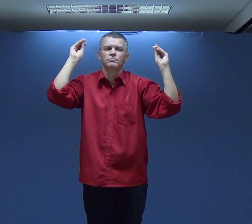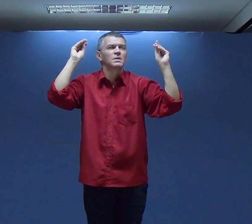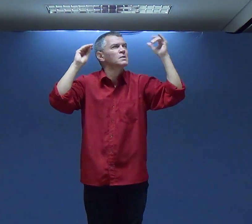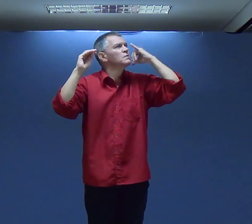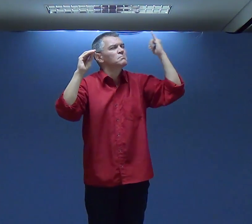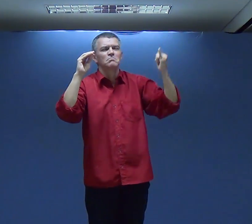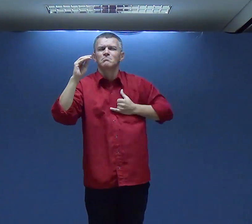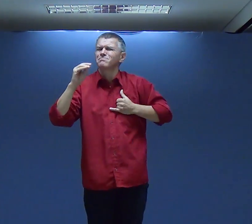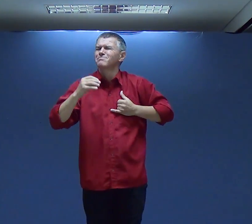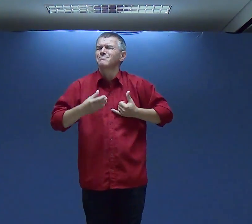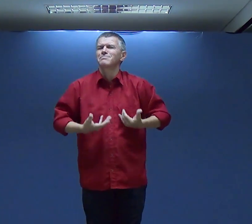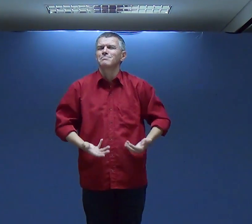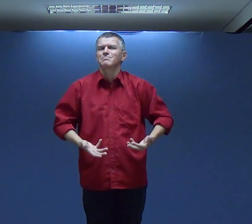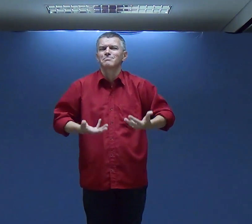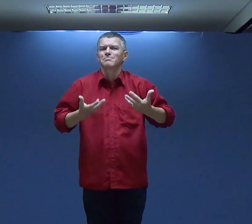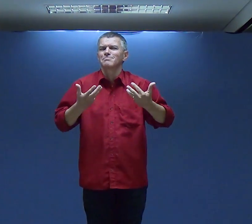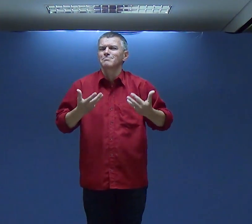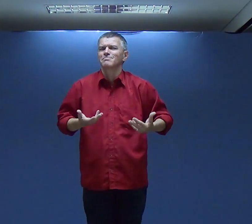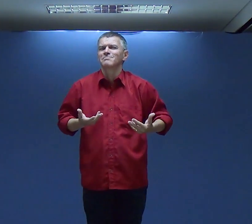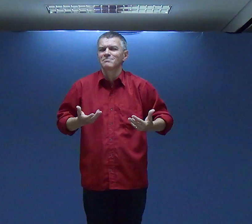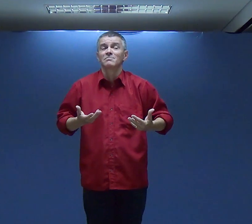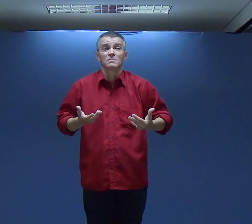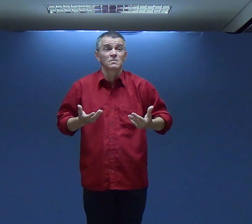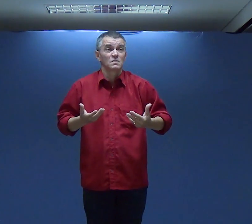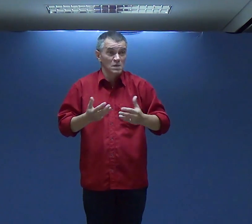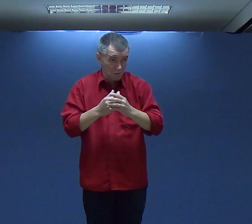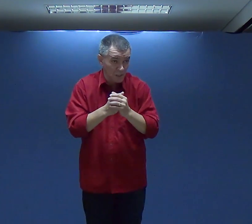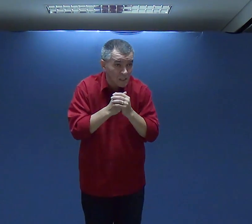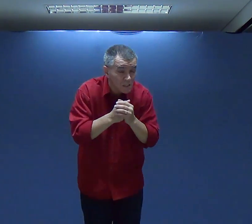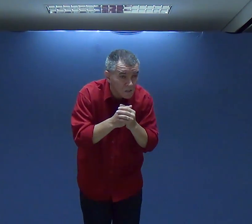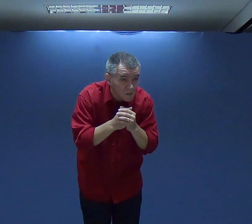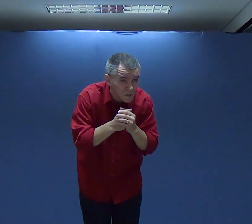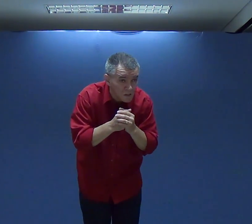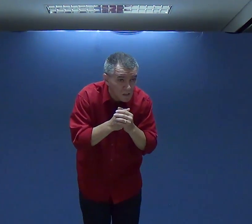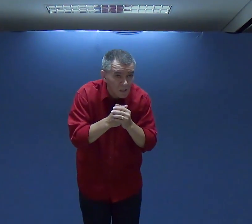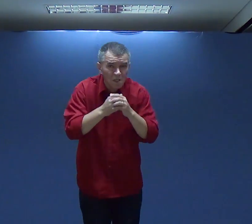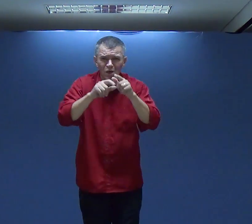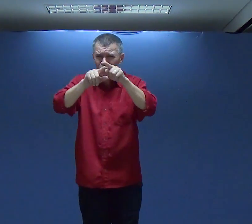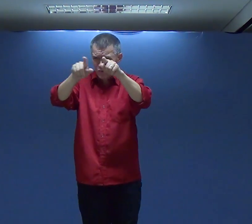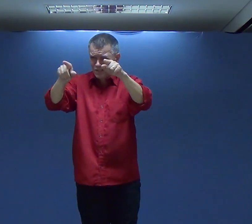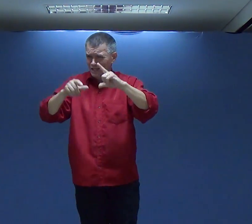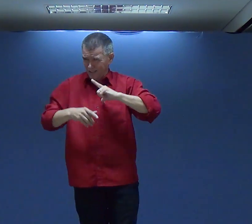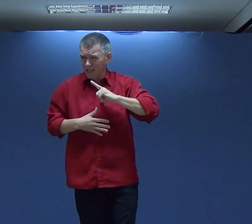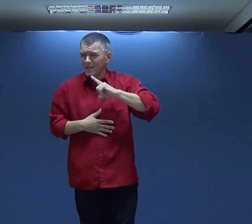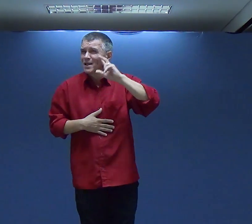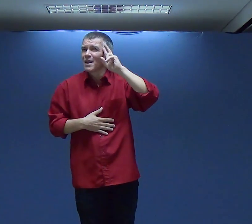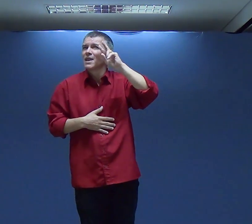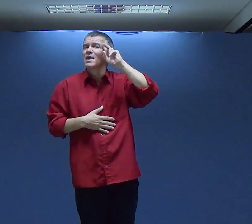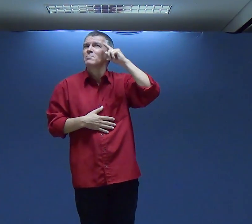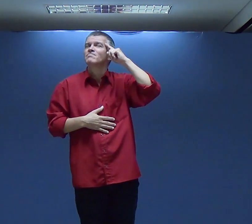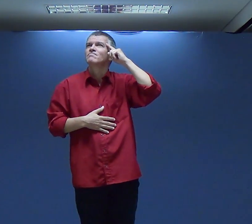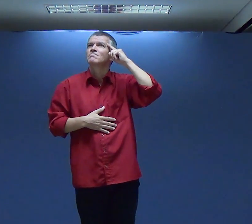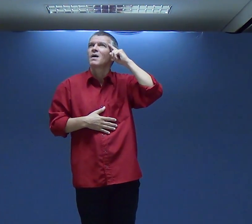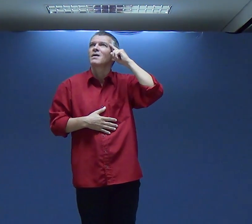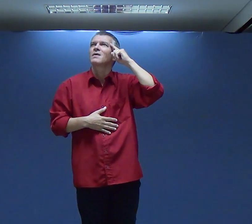Perdoe O Quanto Quer Que Sejam Ok Amém Você Lembre